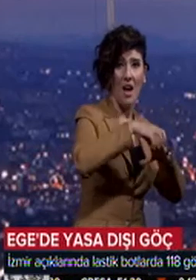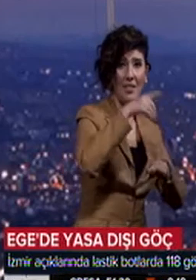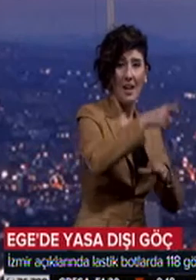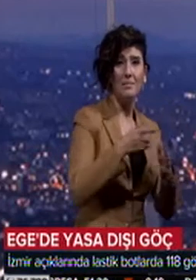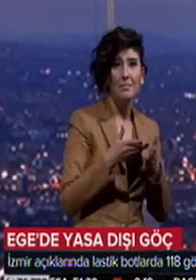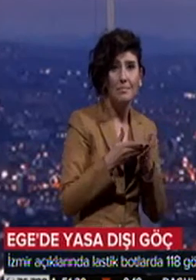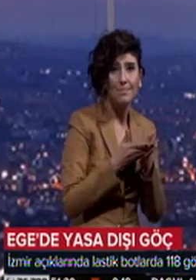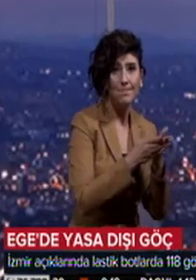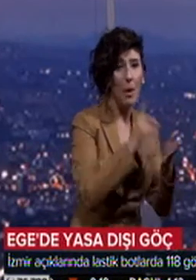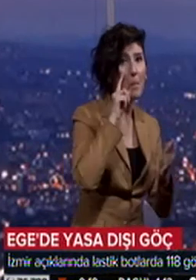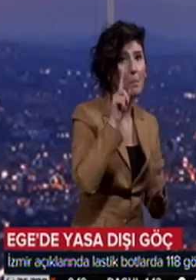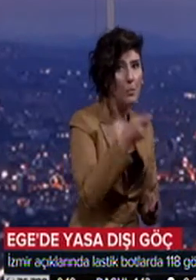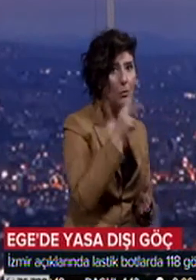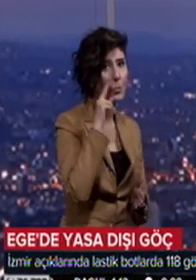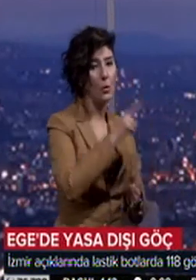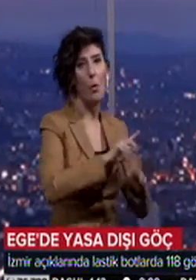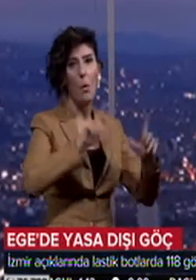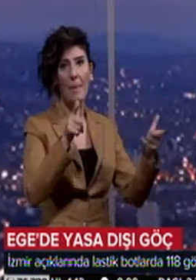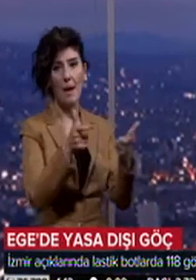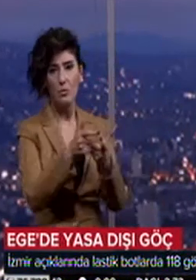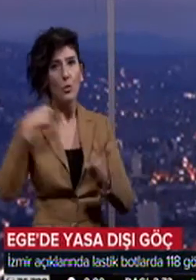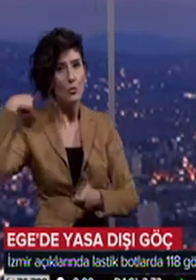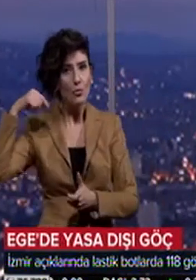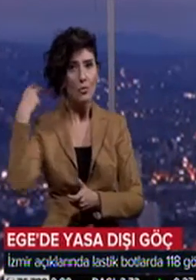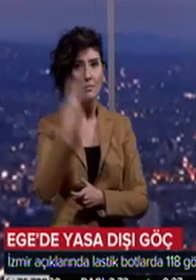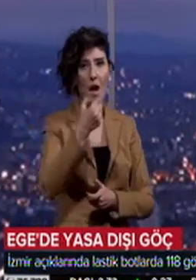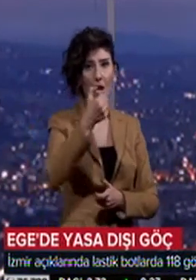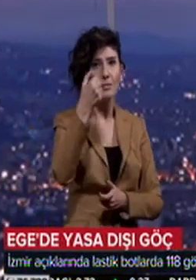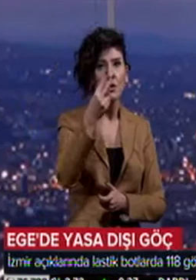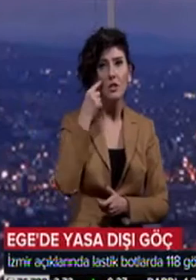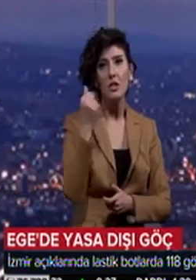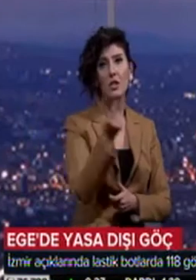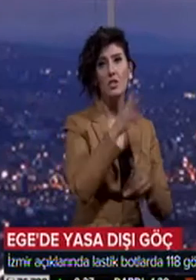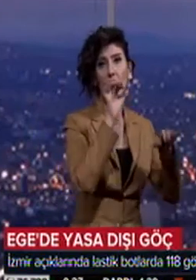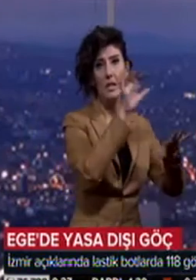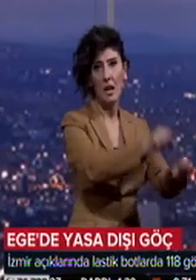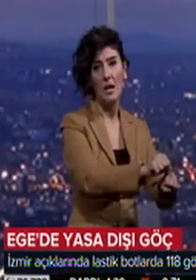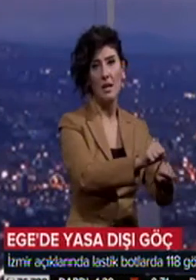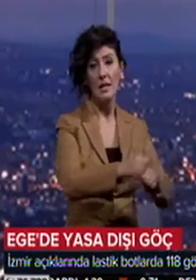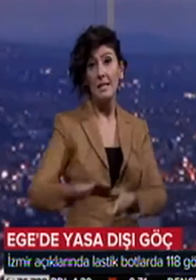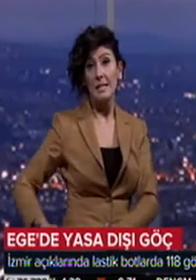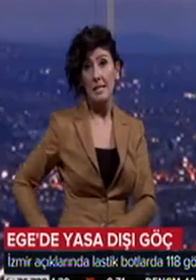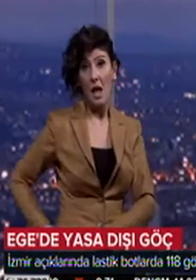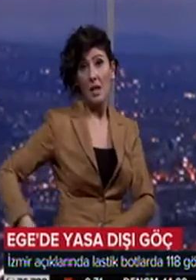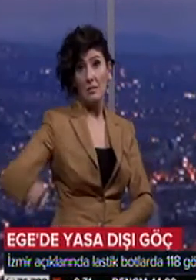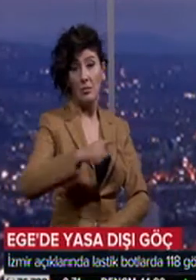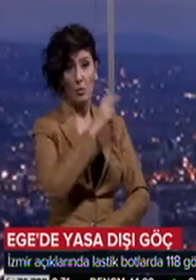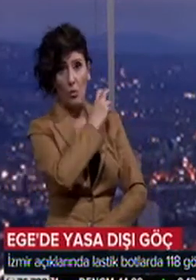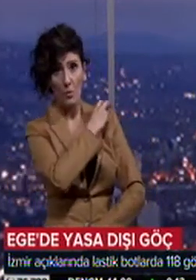edilmesi üzerine düzenlenen operasyonda Suriye uyruklu 62 göçmen yakalandı. Sahil güvenlik komutanlığı ekipleri